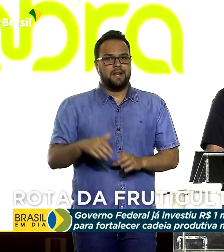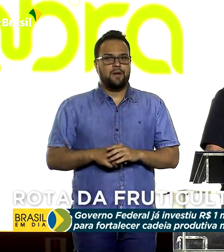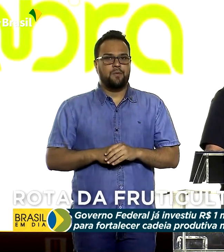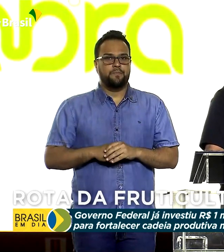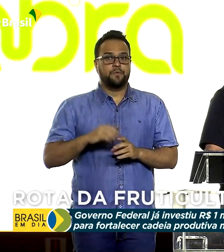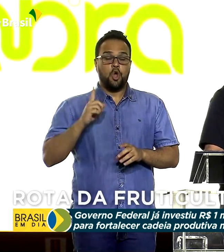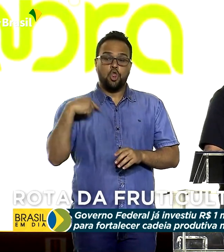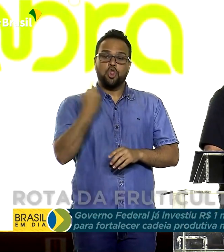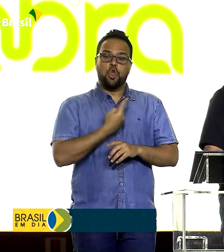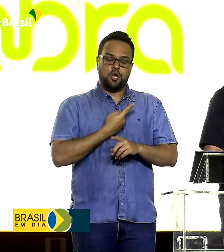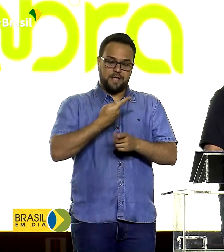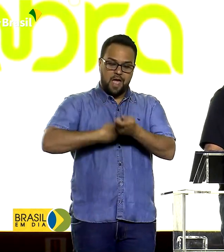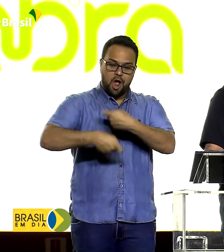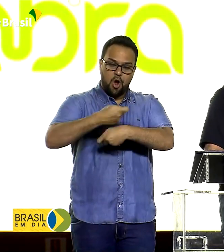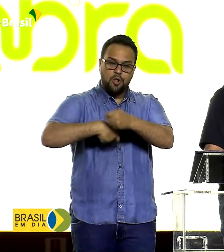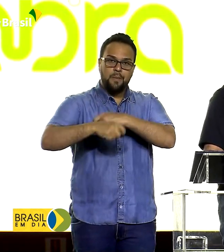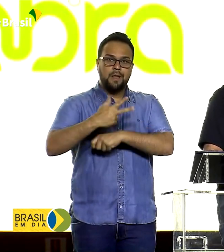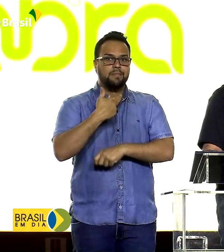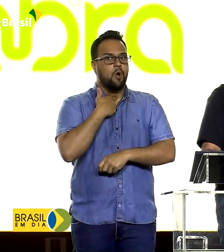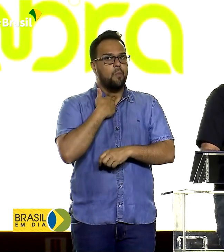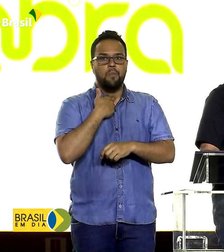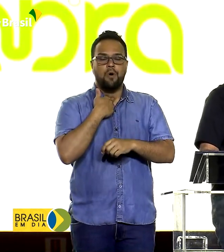economia não pode e não vai parar.